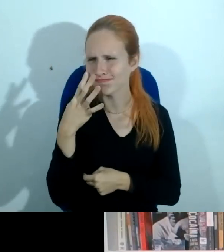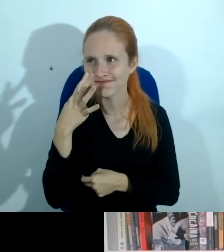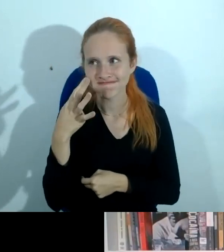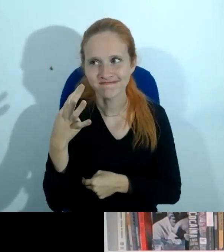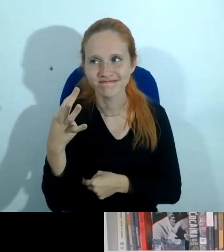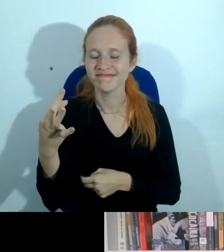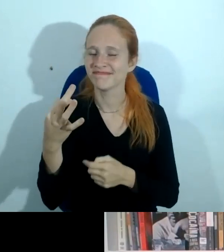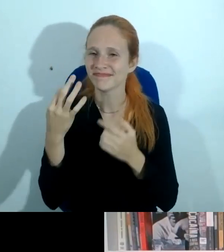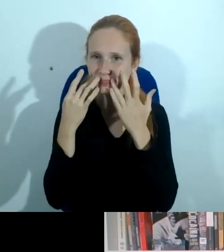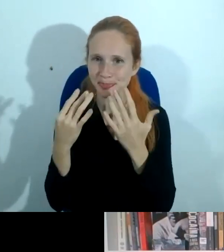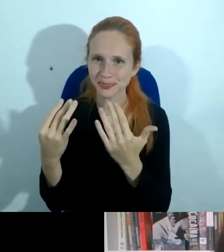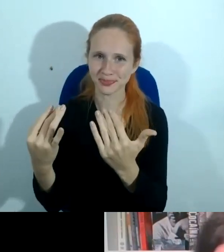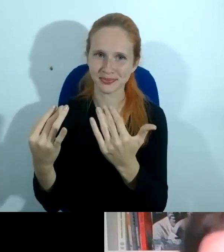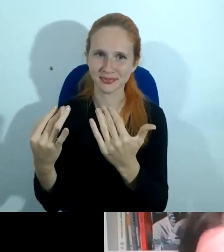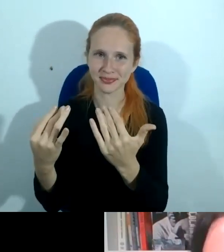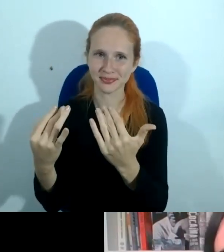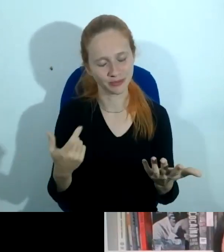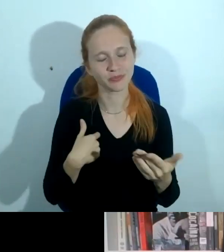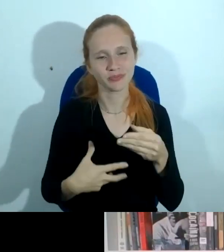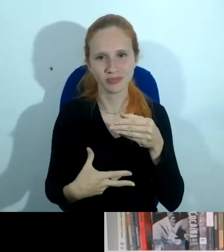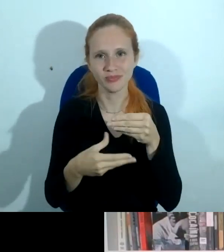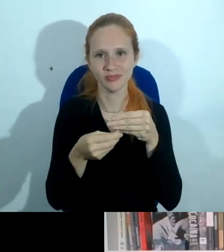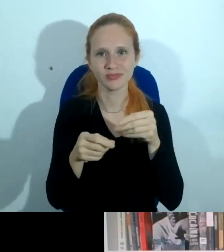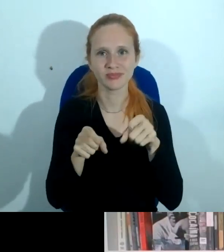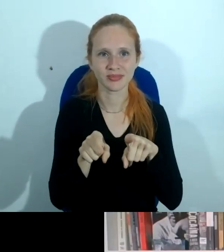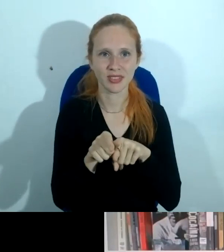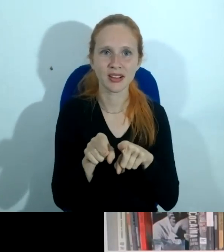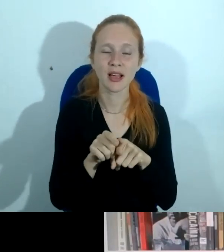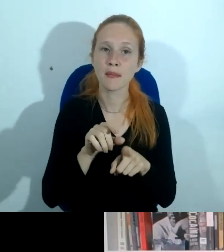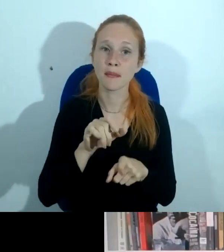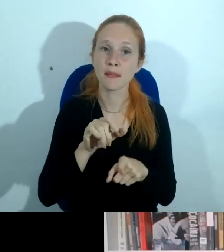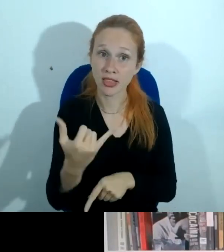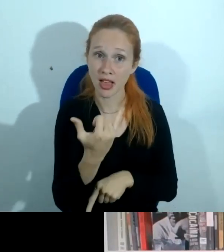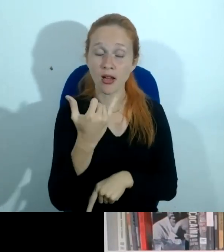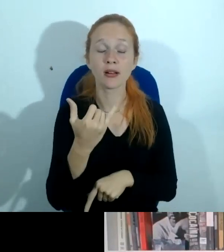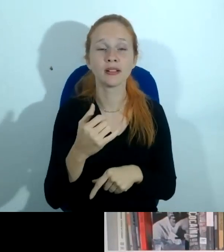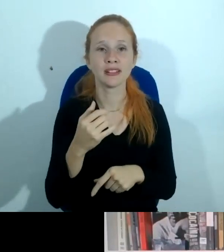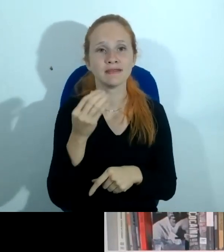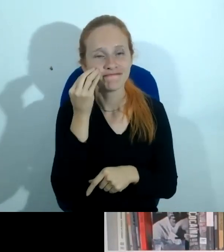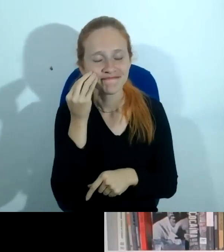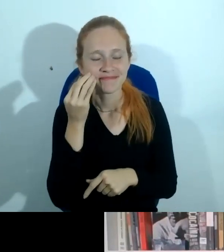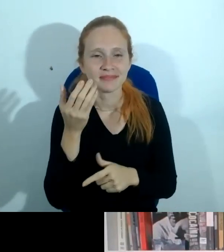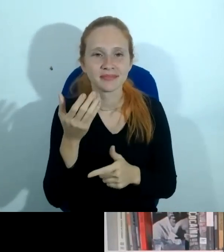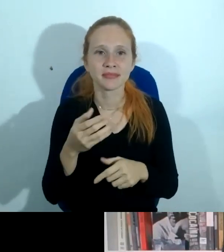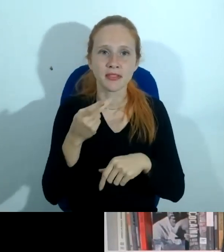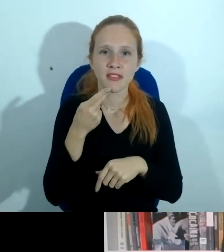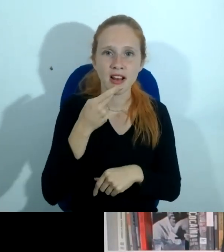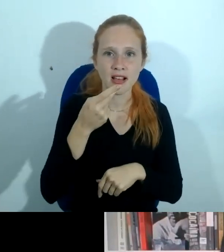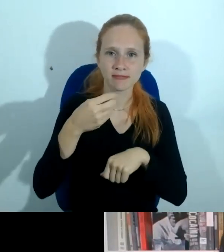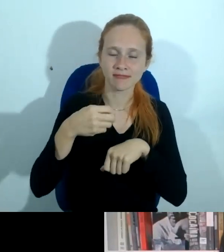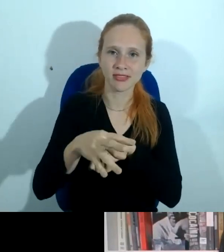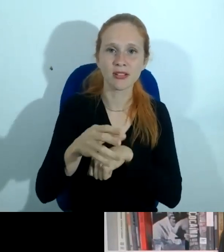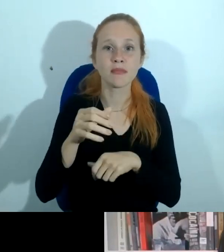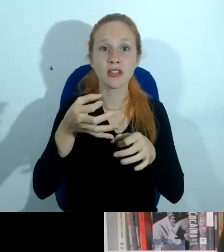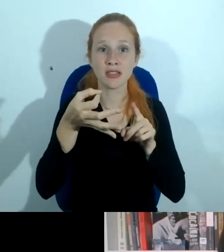e eu não poderia deixar de reiterar aqui e aproveitar a oportunidade para destacar a minha admiração por uma outra mulher, por uma